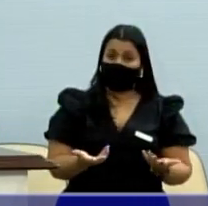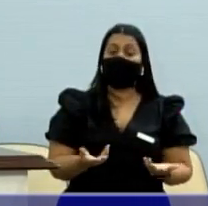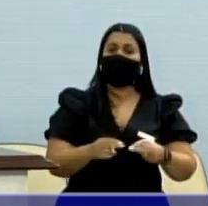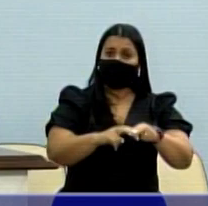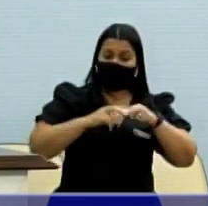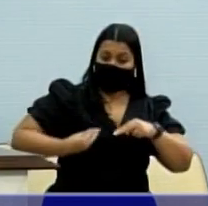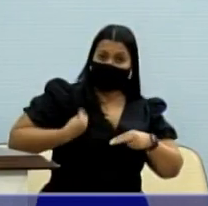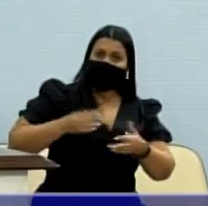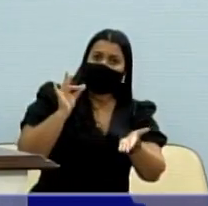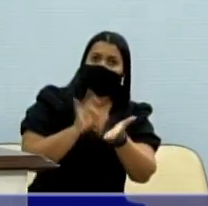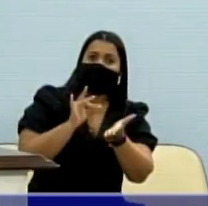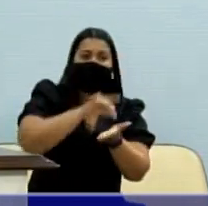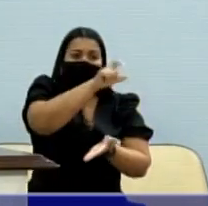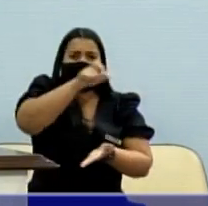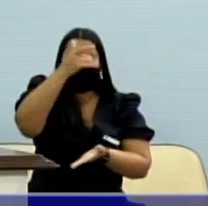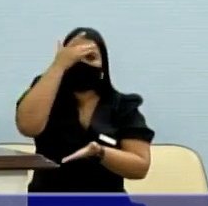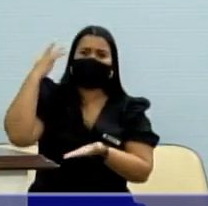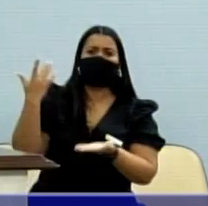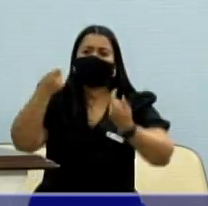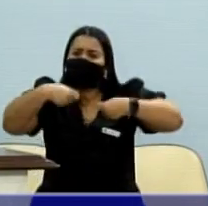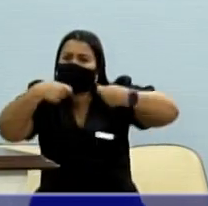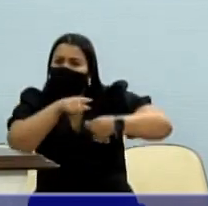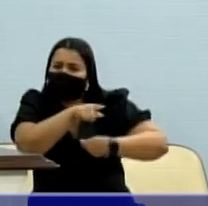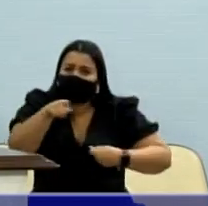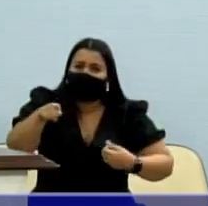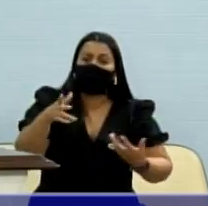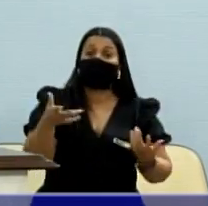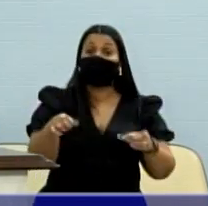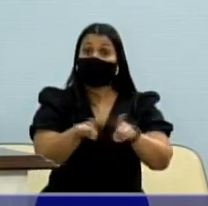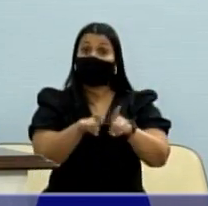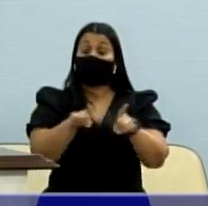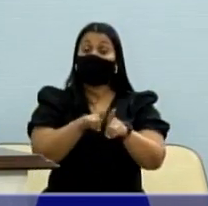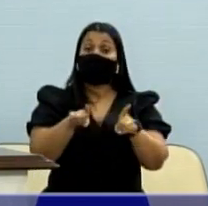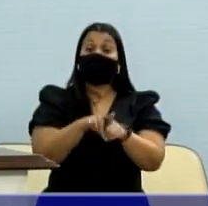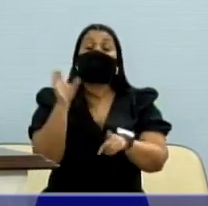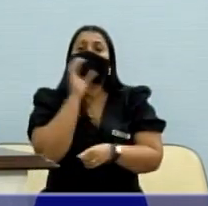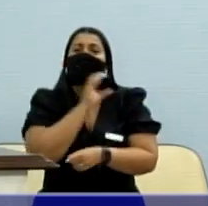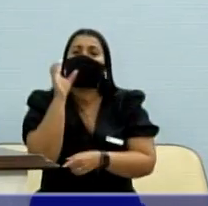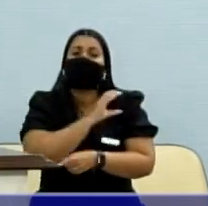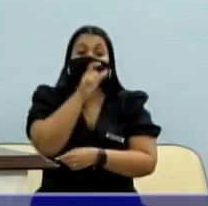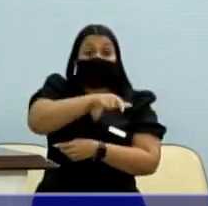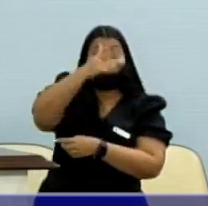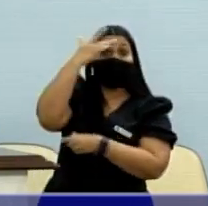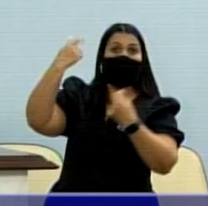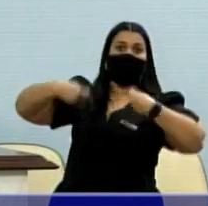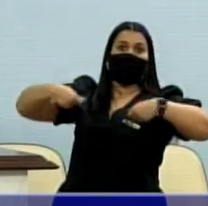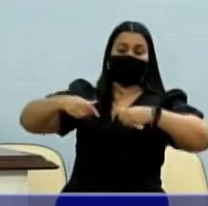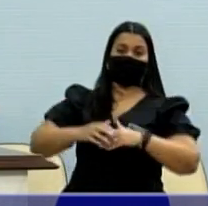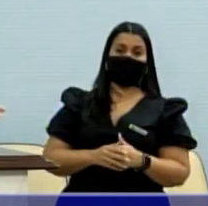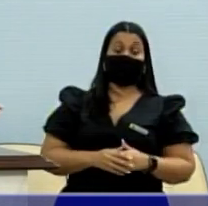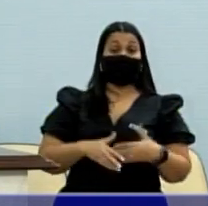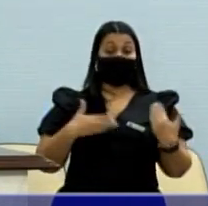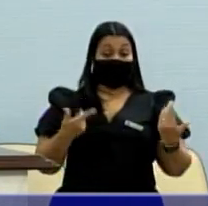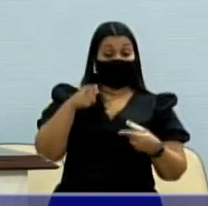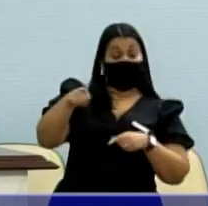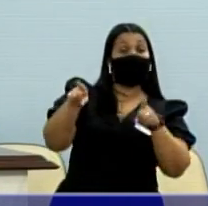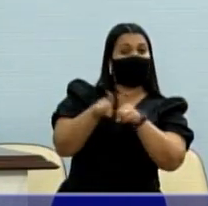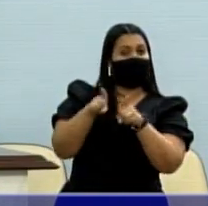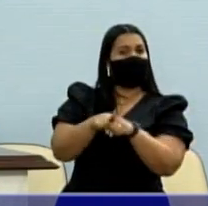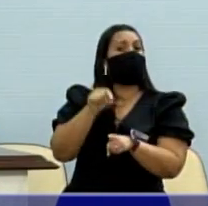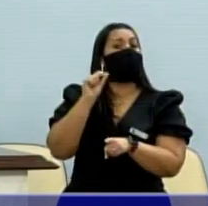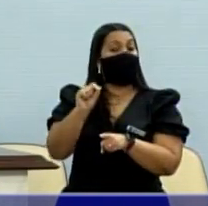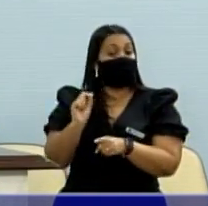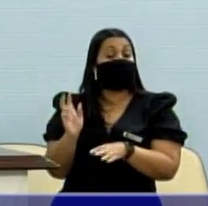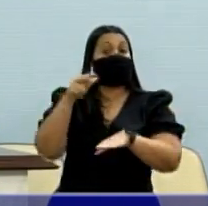partir da vida real das pessoas, das necessidades e emergências e urgências das pessoas. Ele também foi, no